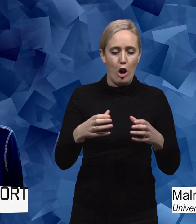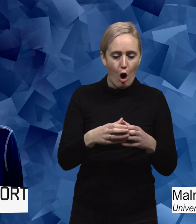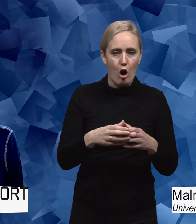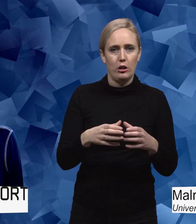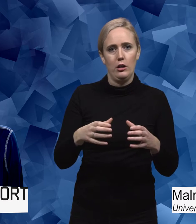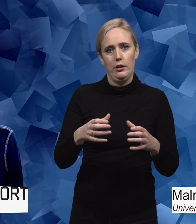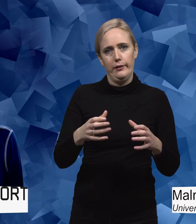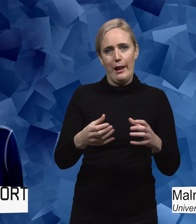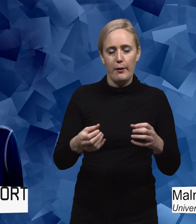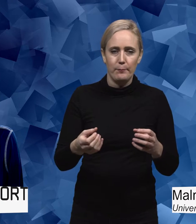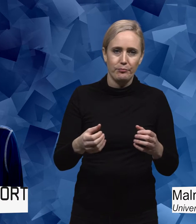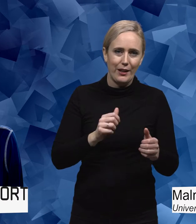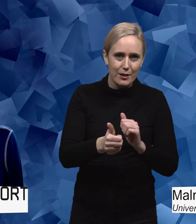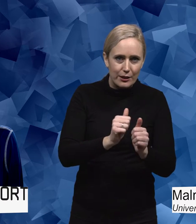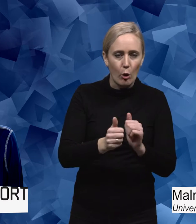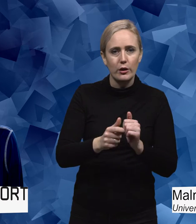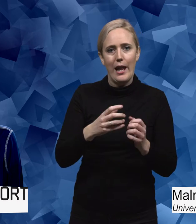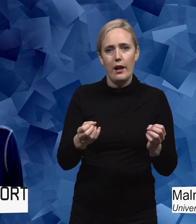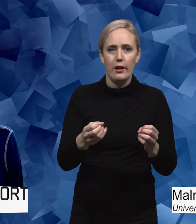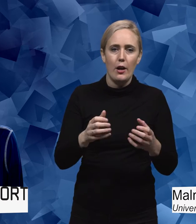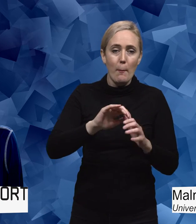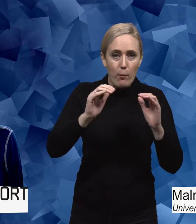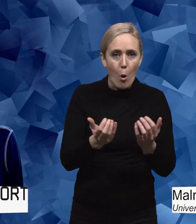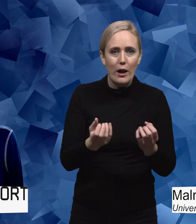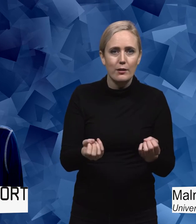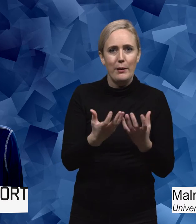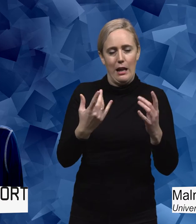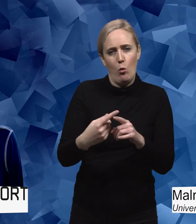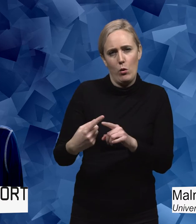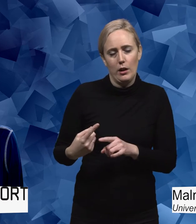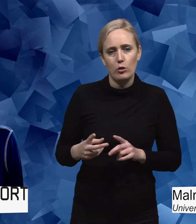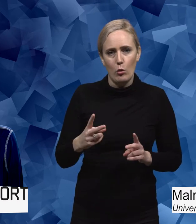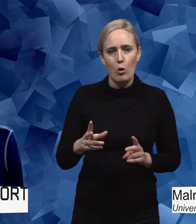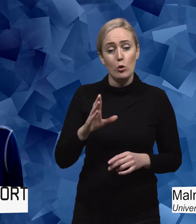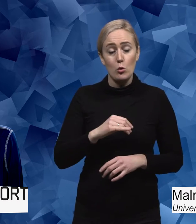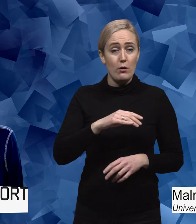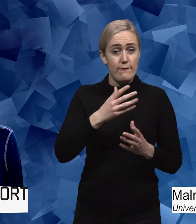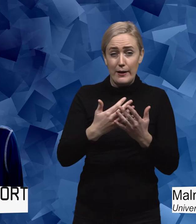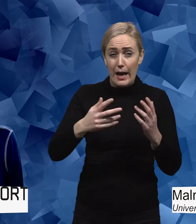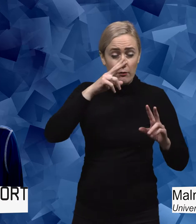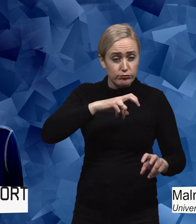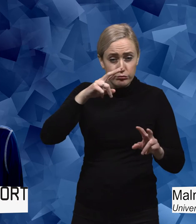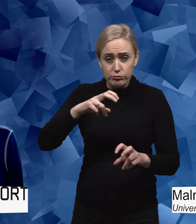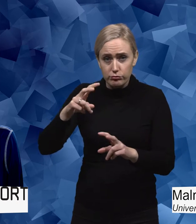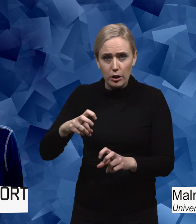tävlingsidrotter. Sorgligt nog då, så i granskning efter granskning så visade det sig att det här dominerar